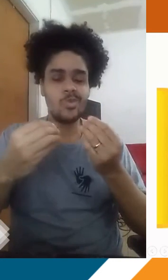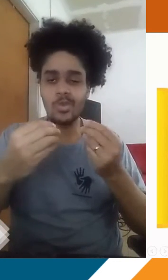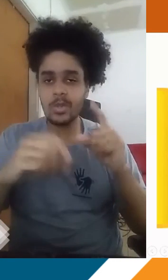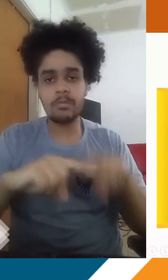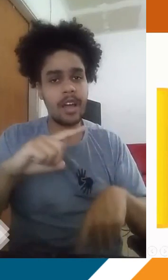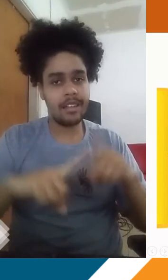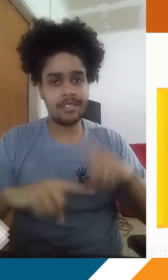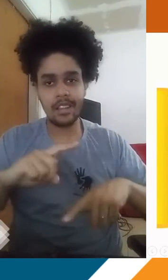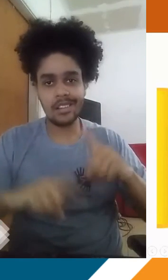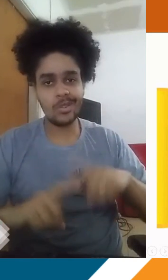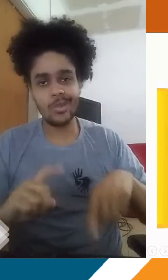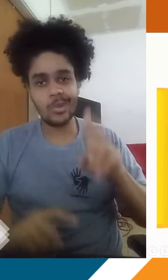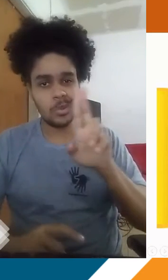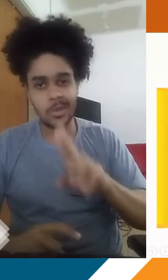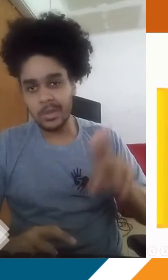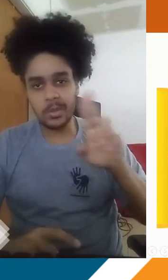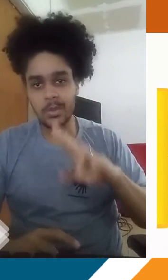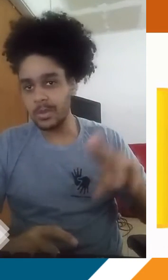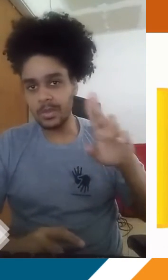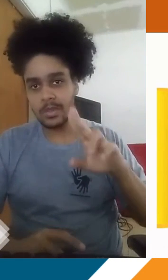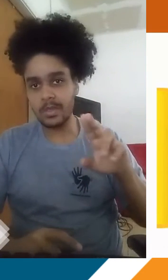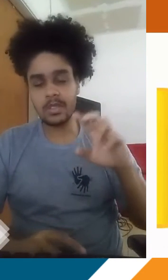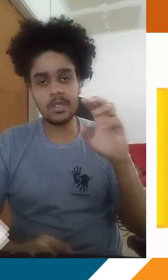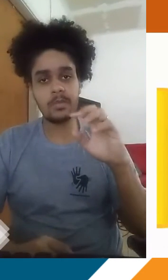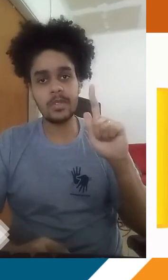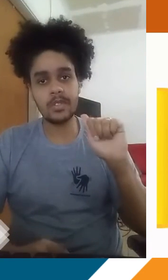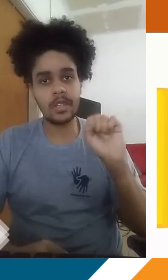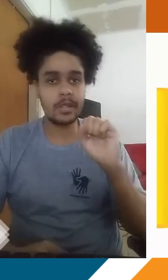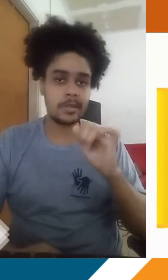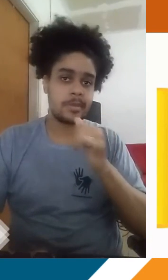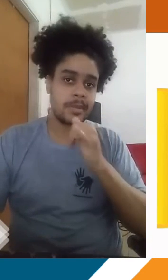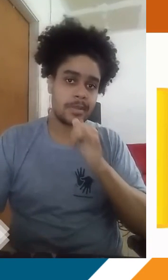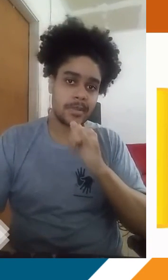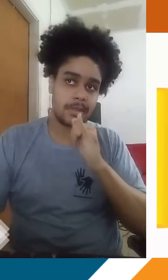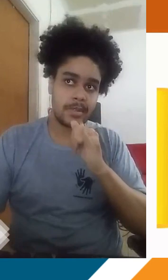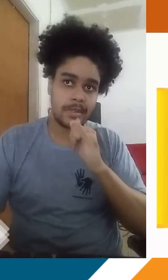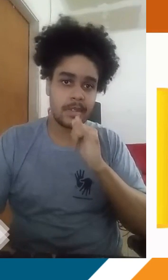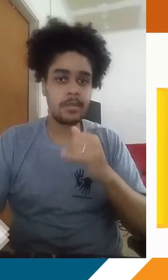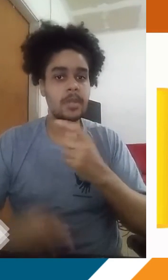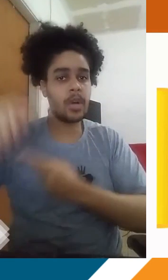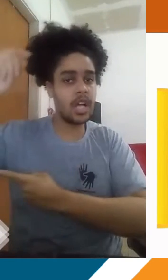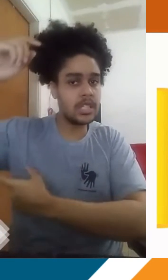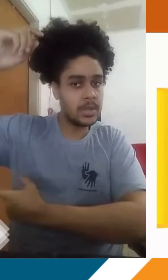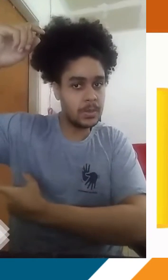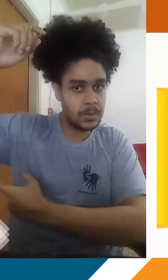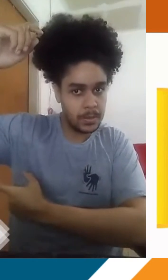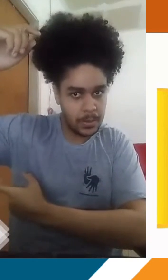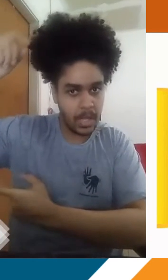composição de certos materiais que se utilizam e funcionam a partir de gases. Por exemplo, sprays aerossóis,